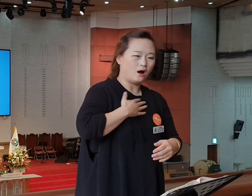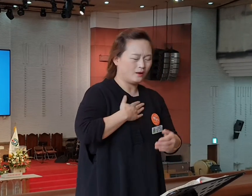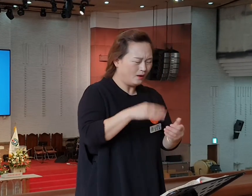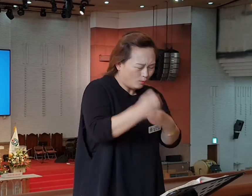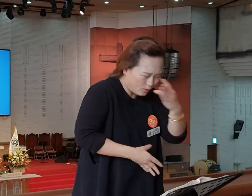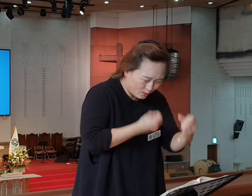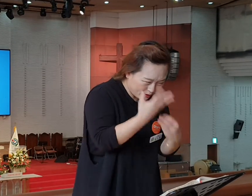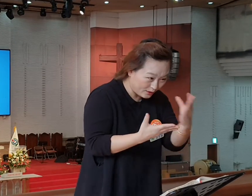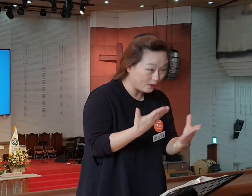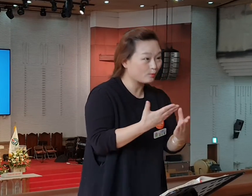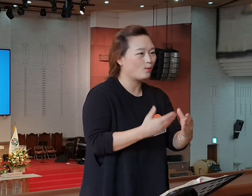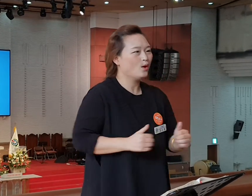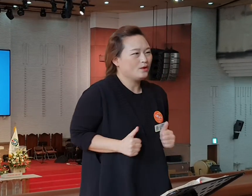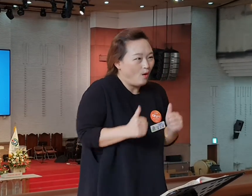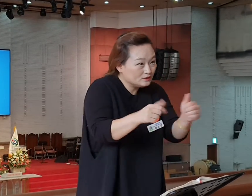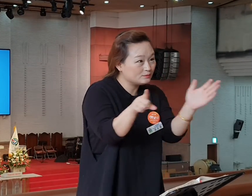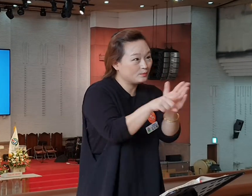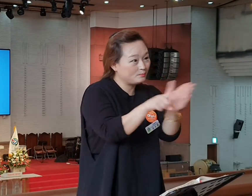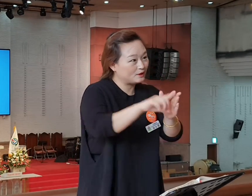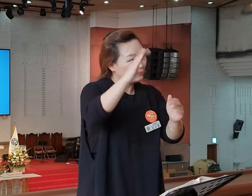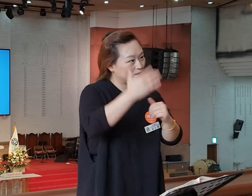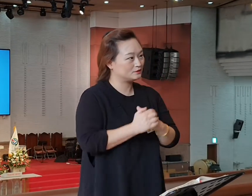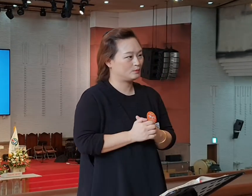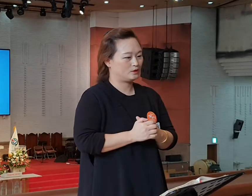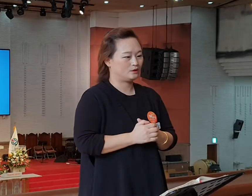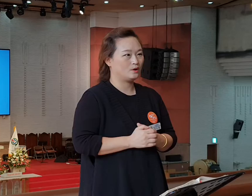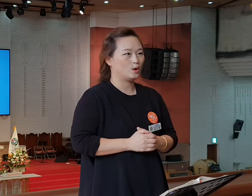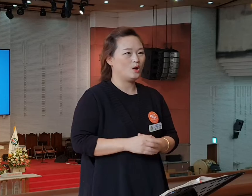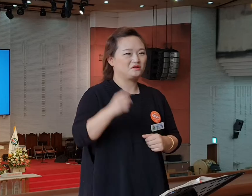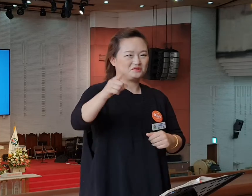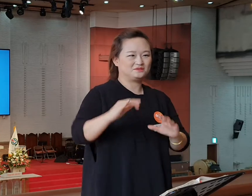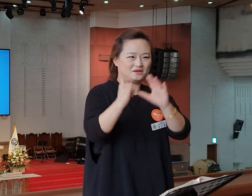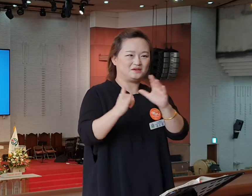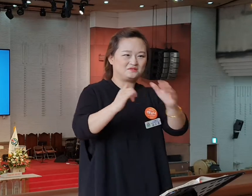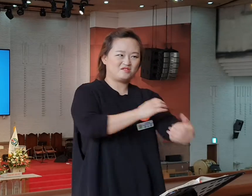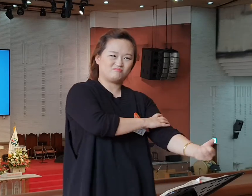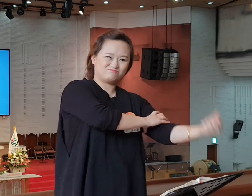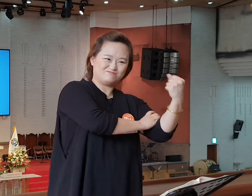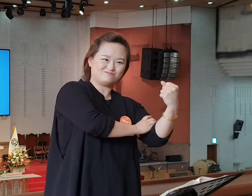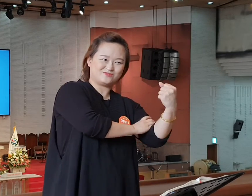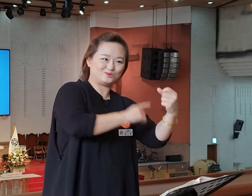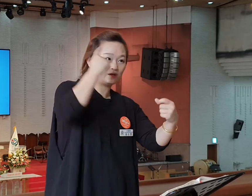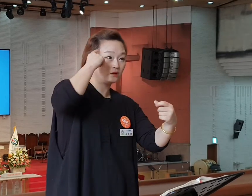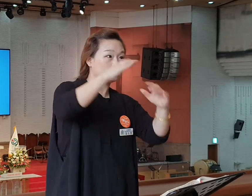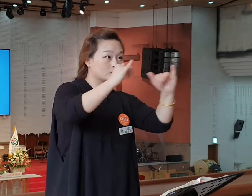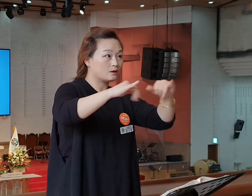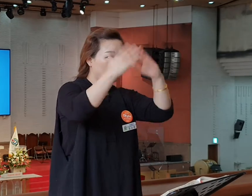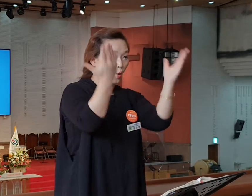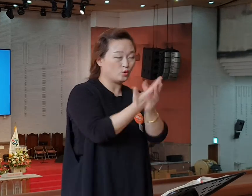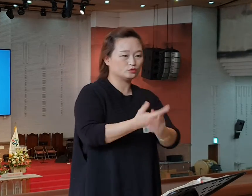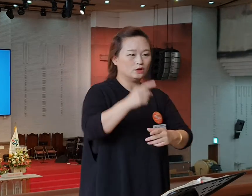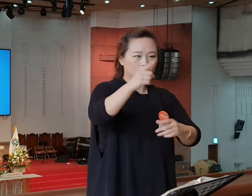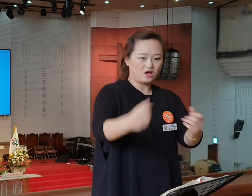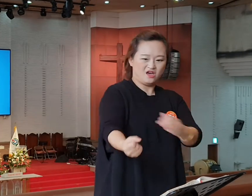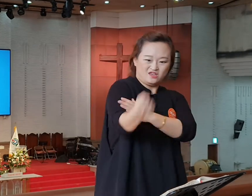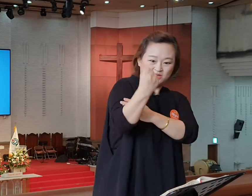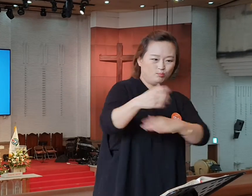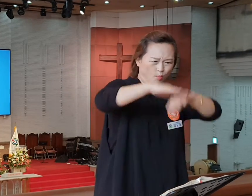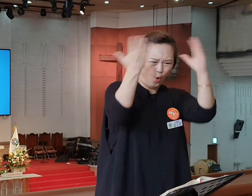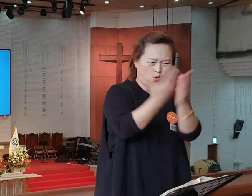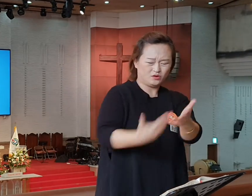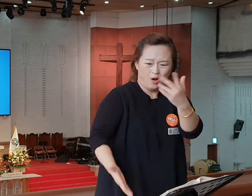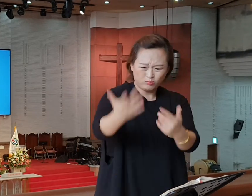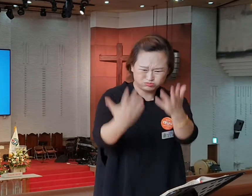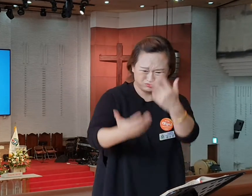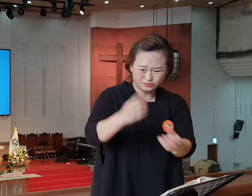많은 마술을 해겼던 사람들 세상에서 내가 힘있다고 생각했던 그 사람들이 자기들의 힘의 근원들을 몸담다 풀게 오면서